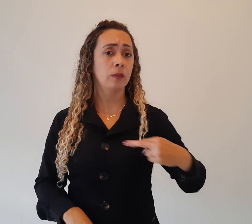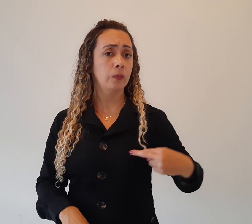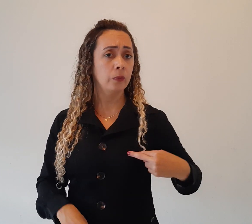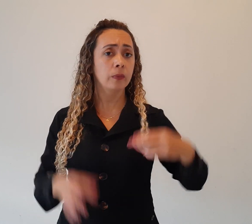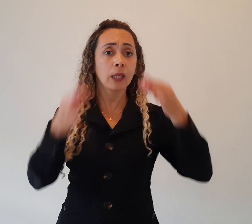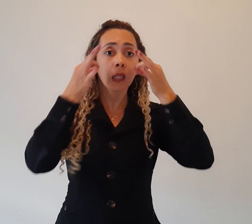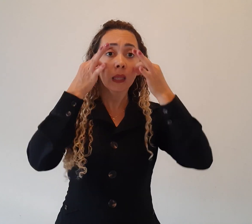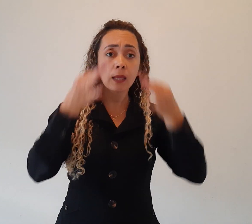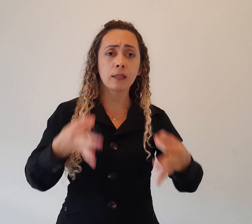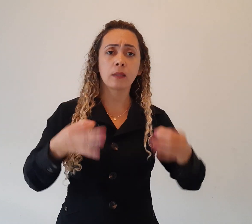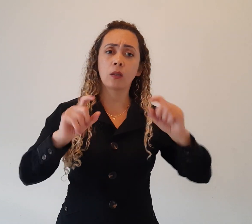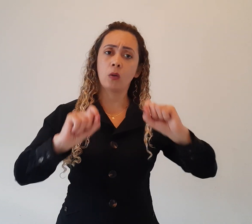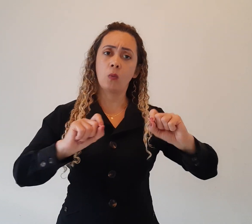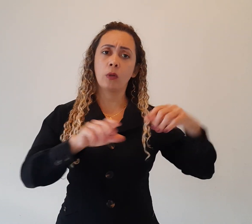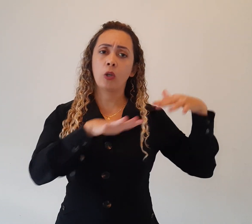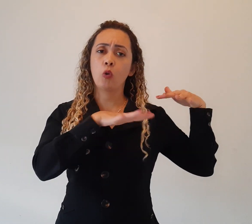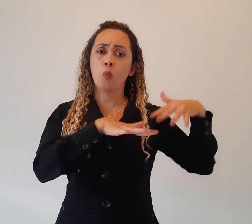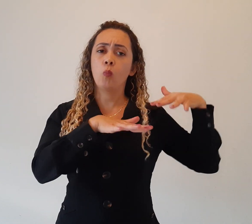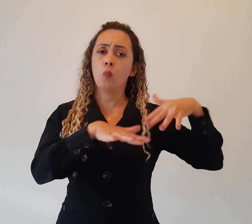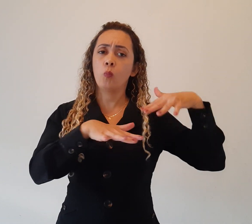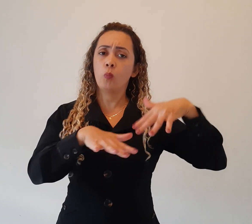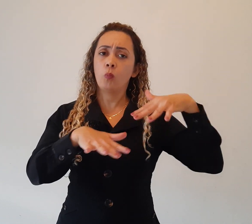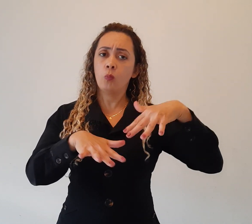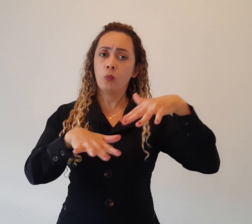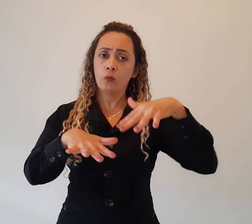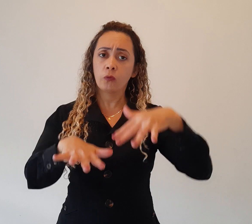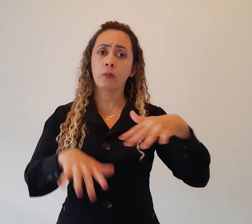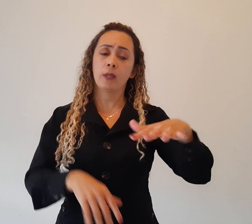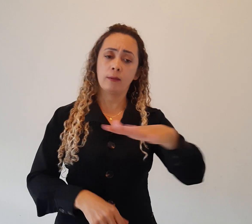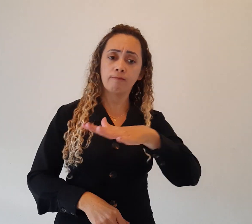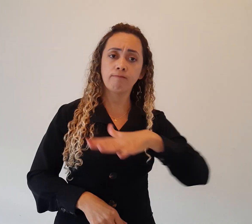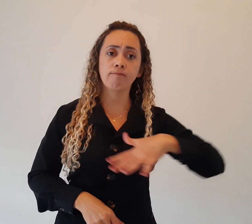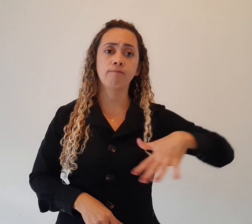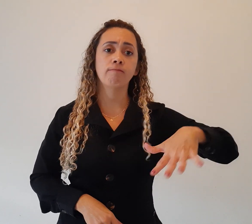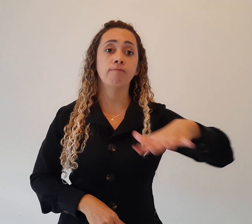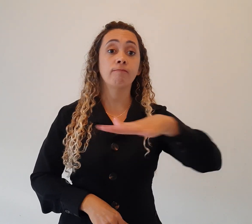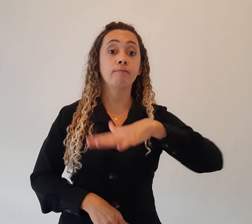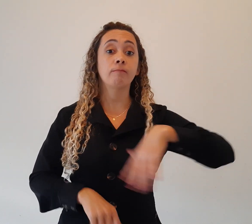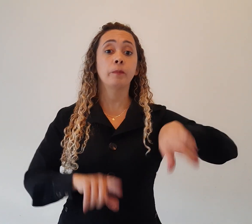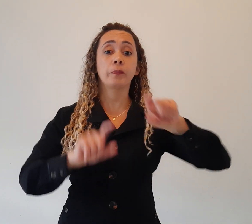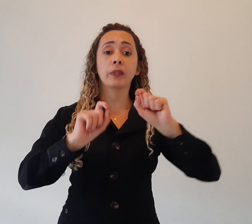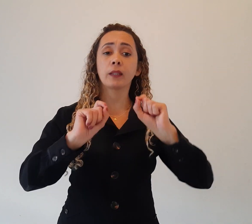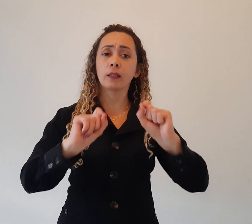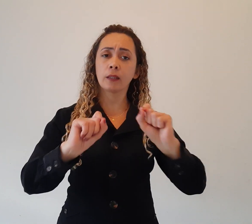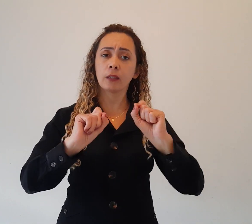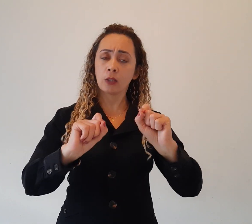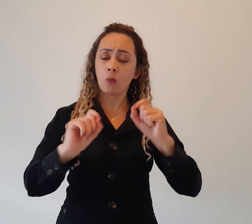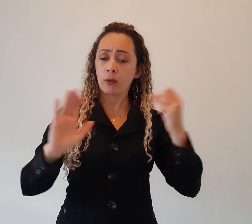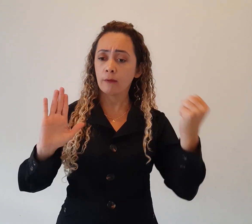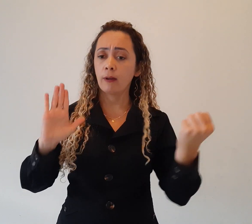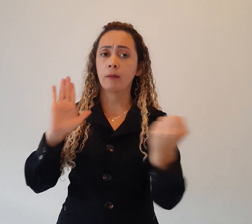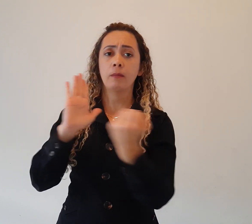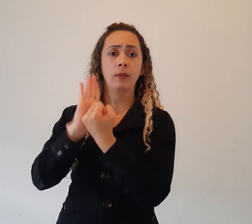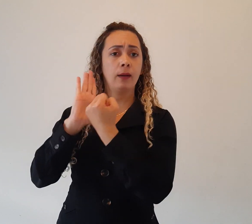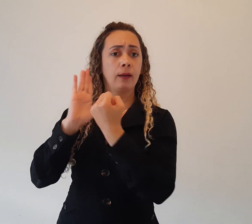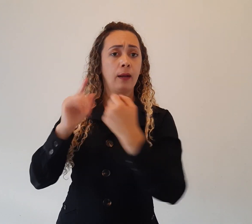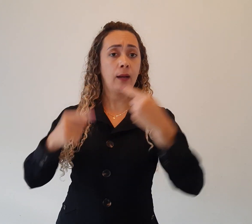movimento escolarista, o manifesto dos pioneiros. Esse manifesto vai marcar as críticas educacionais